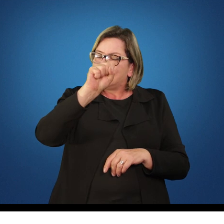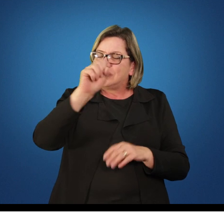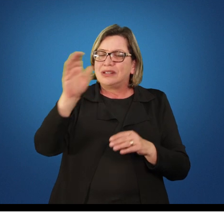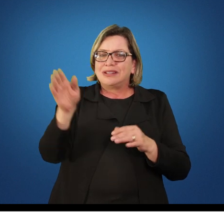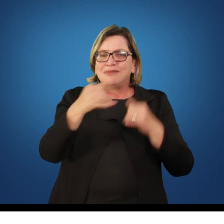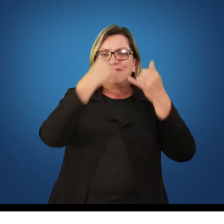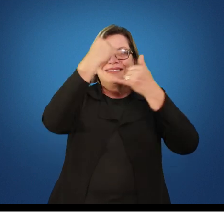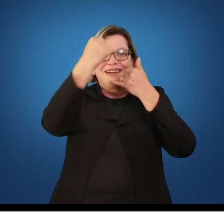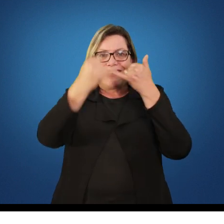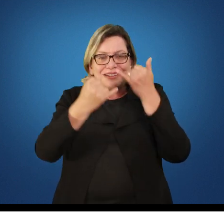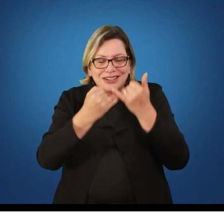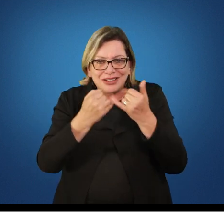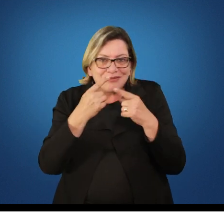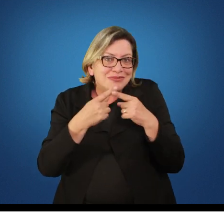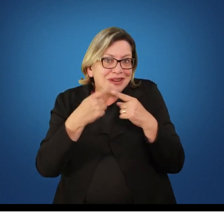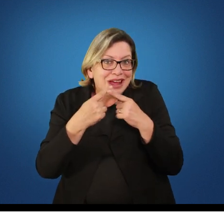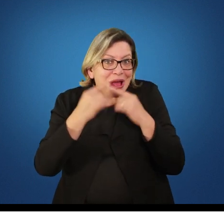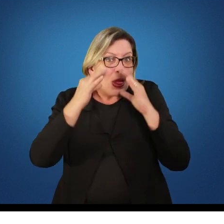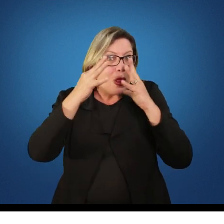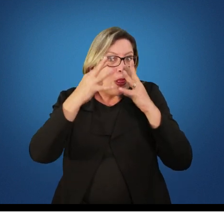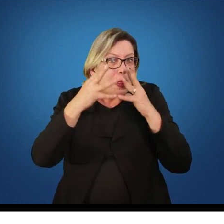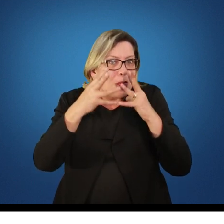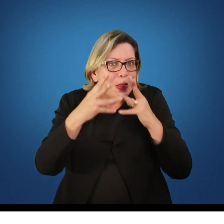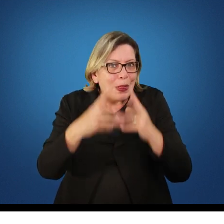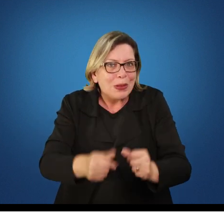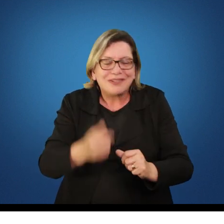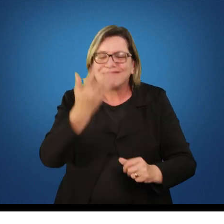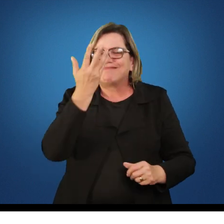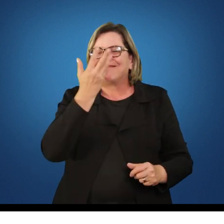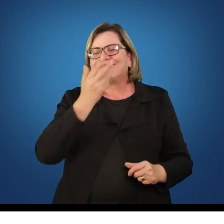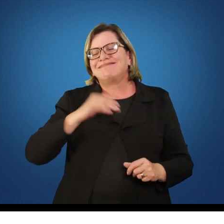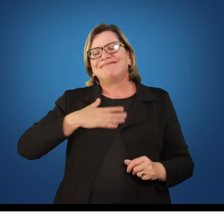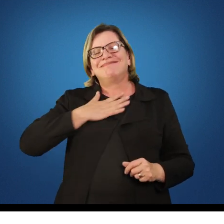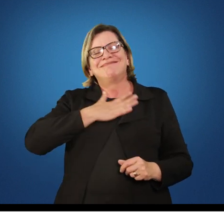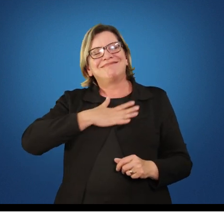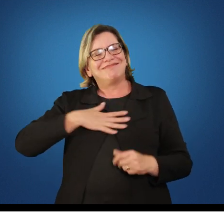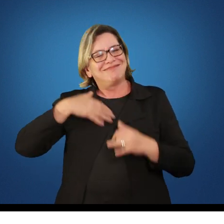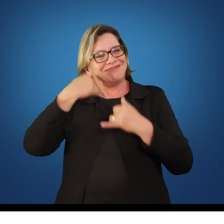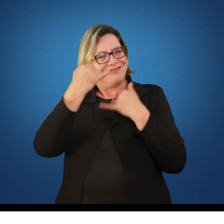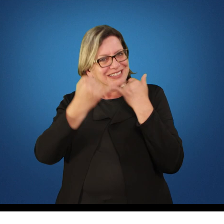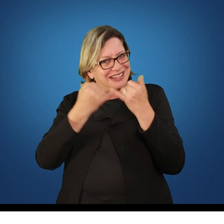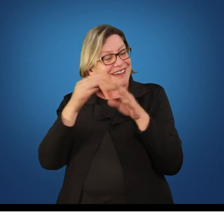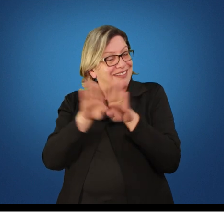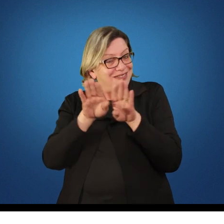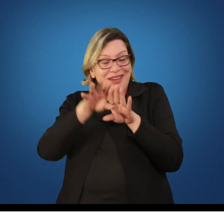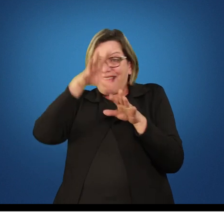brincar. Toda criança aprende brincando. e é por aí que nós vamos tentar fazer esse viés.